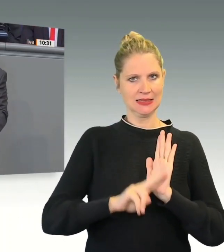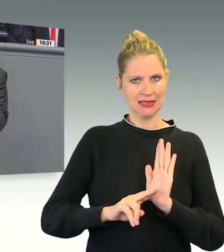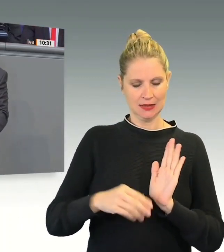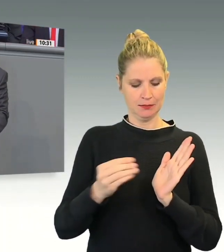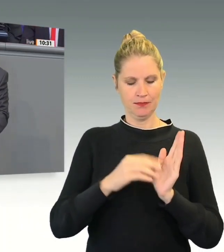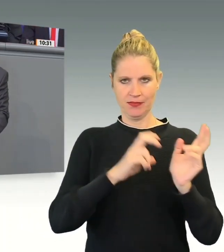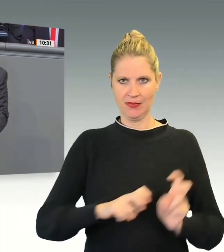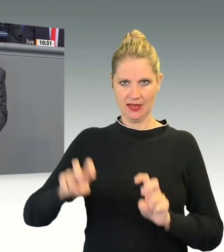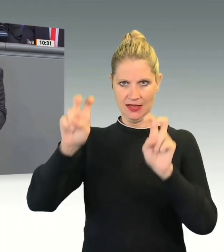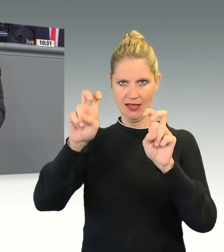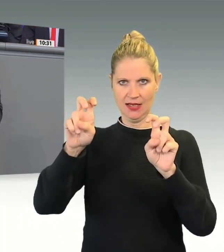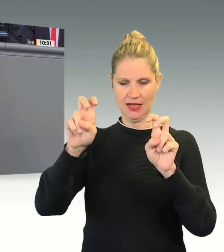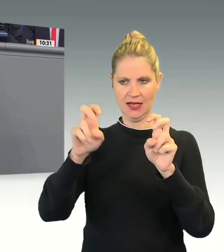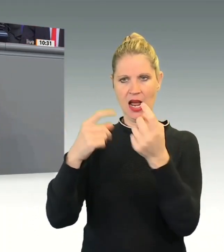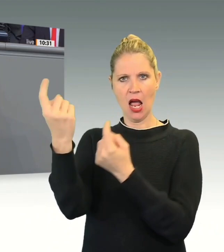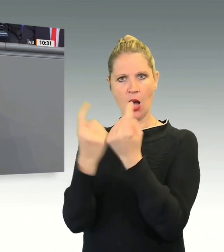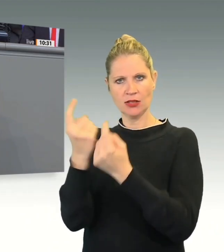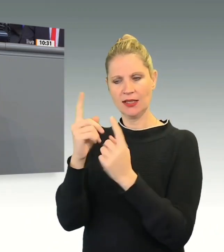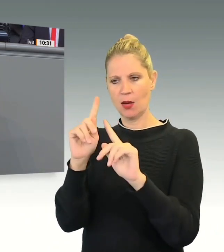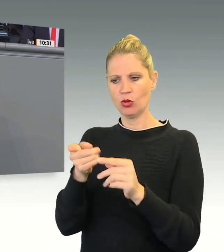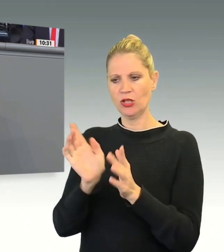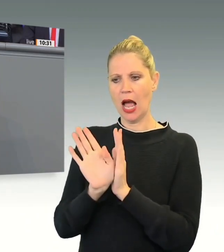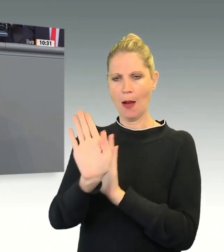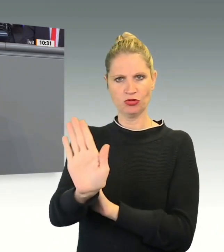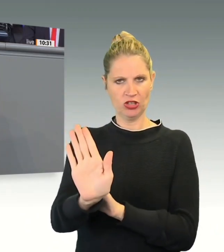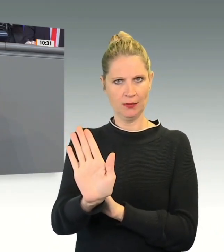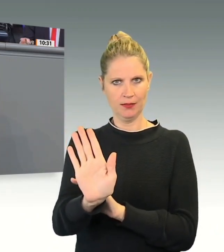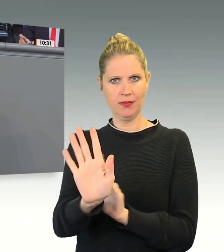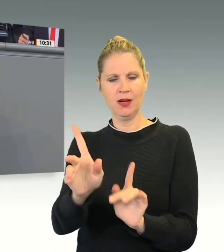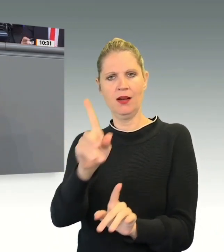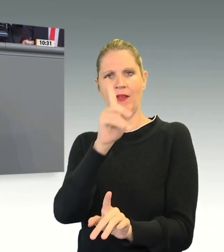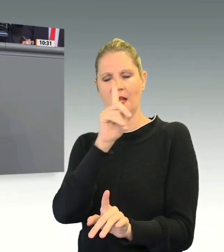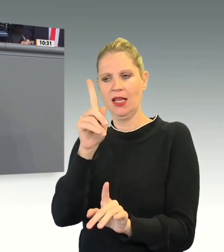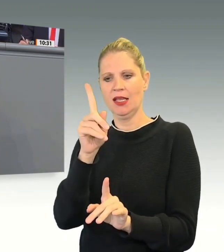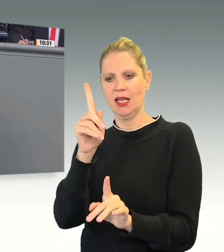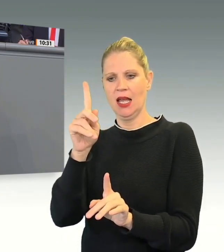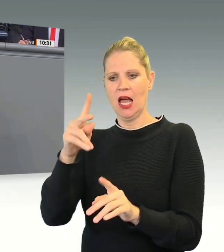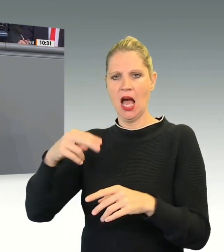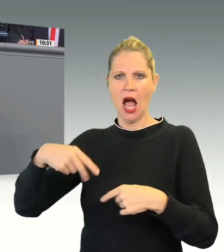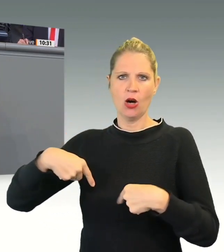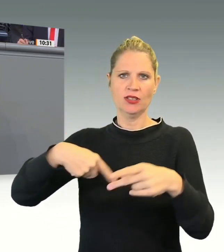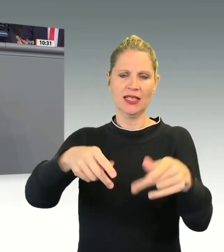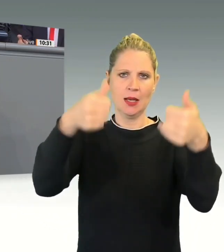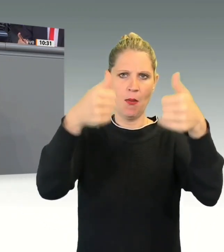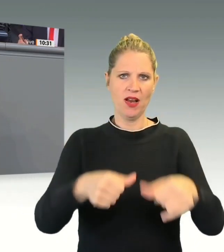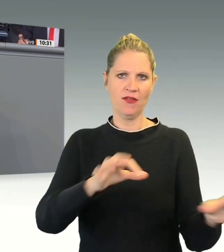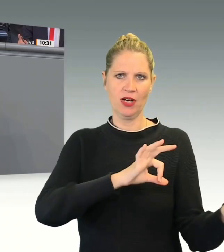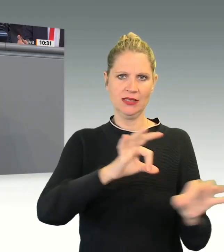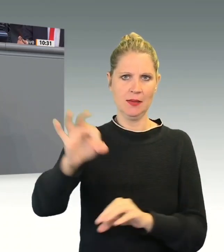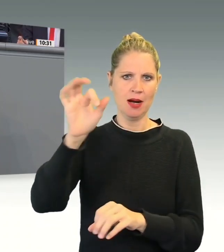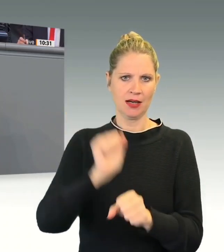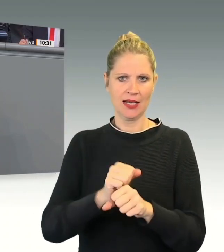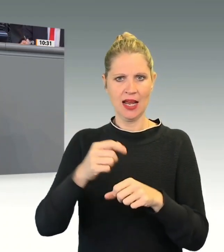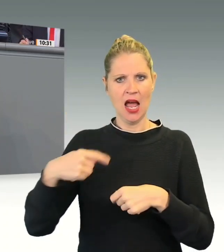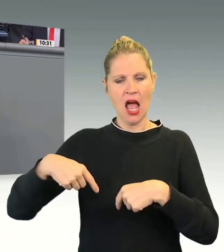Der Ausländer ist abzuschieben, wenn die Ausreisepflicht vollziehbar ist, eine Ausreisefrist nicht gewährt